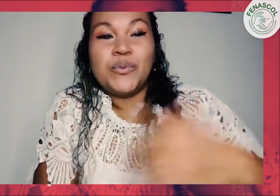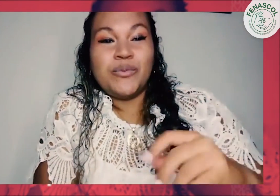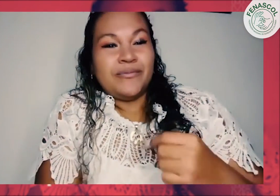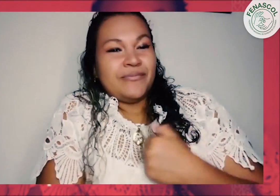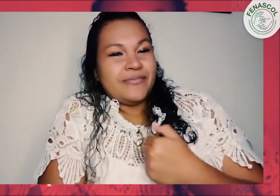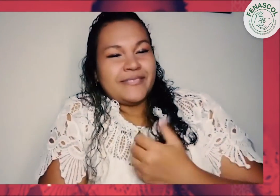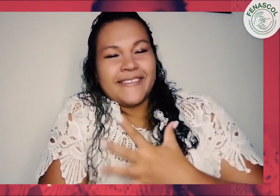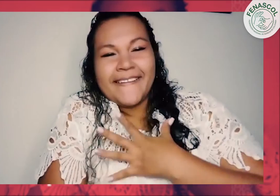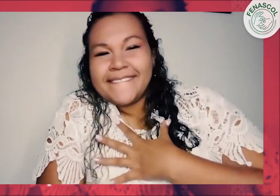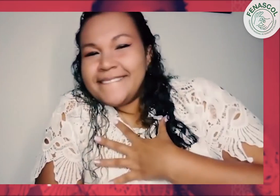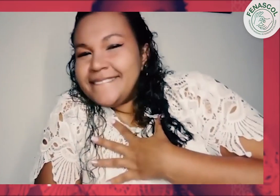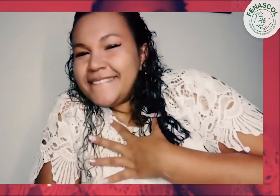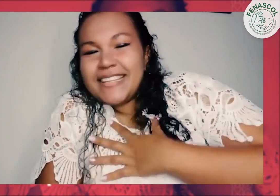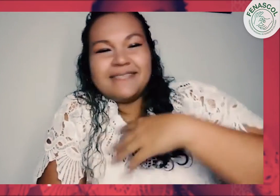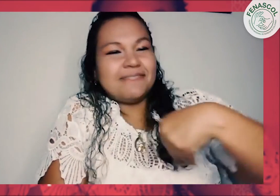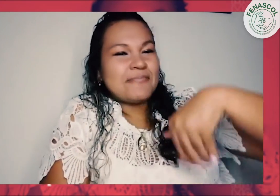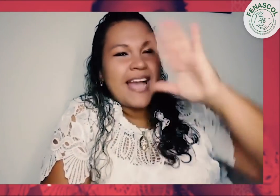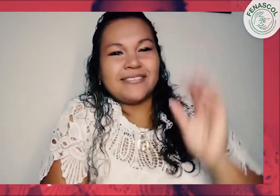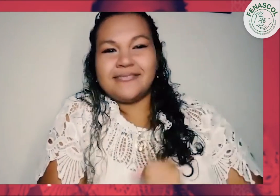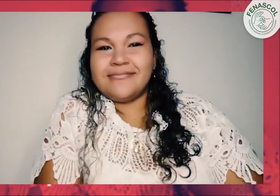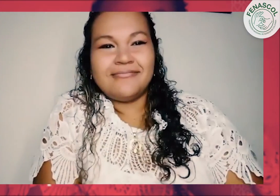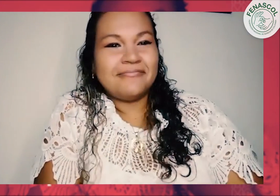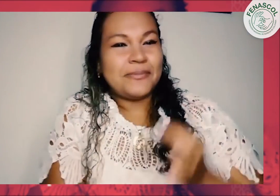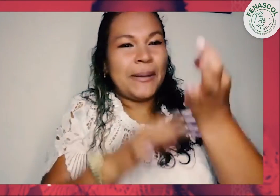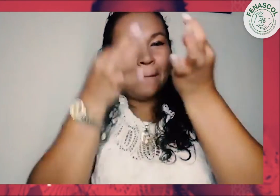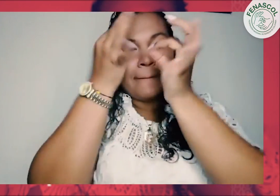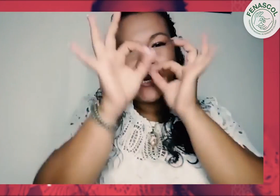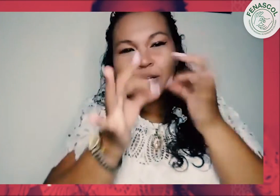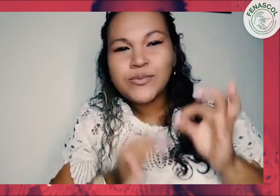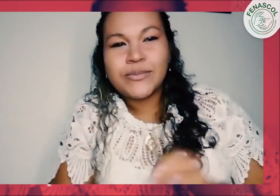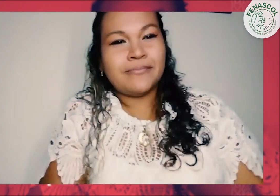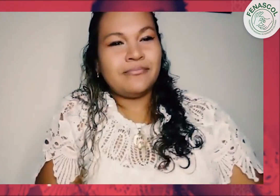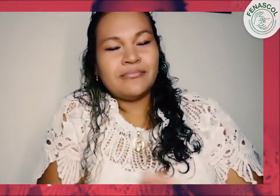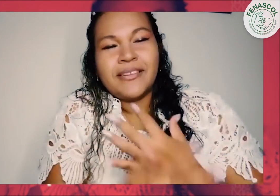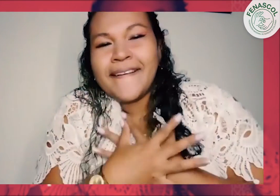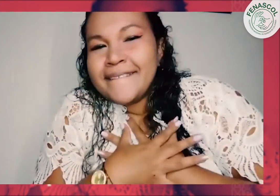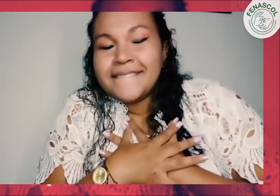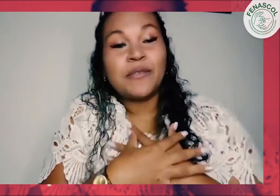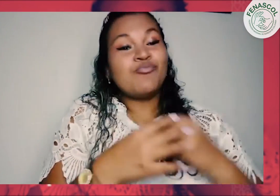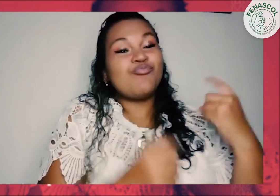Me encantan muchas cosas Amo maquillarme, amo ponerme perfume